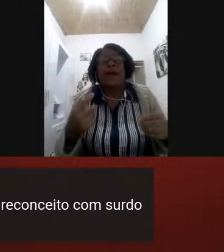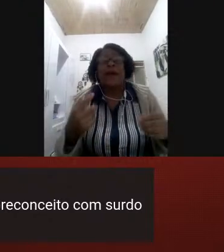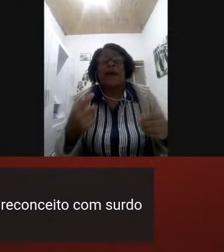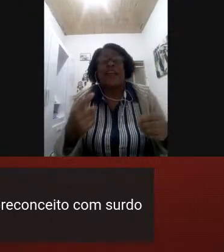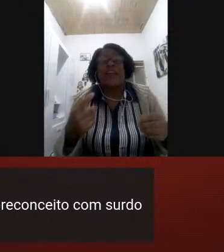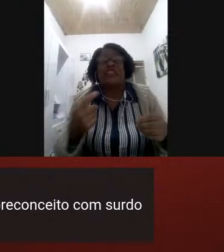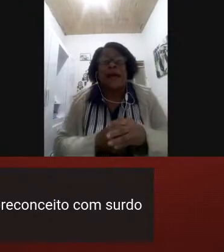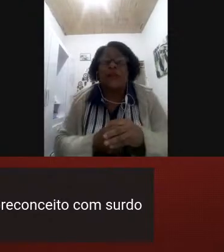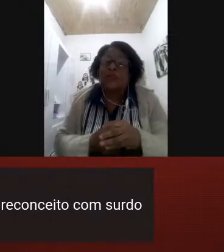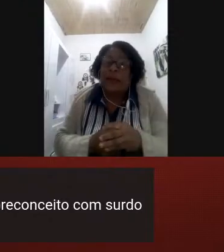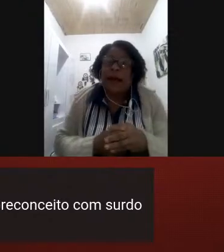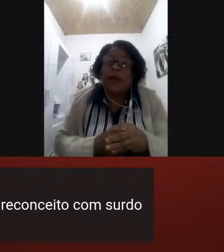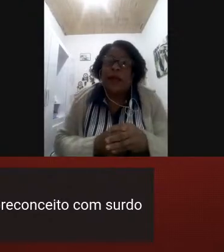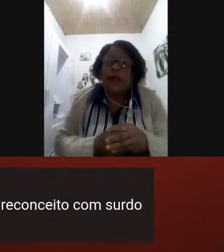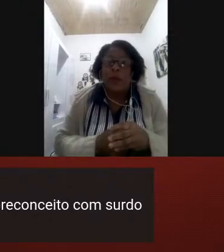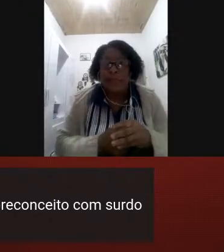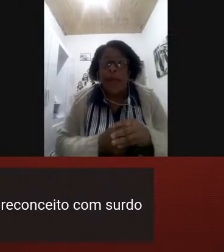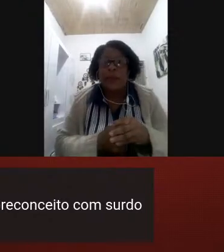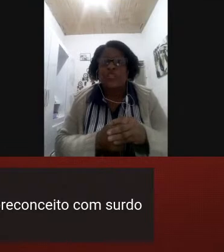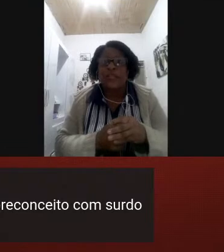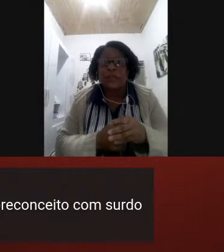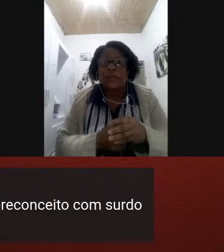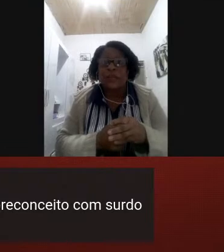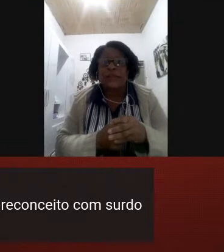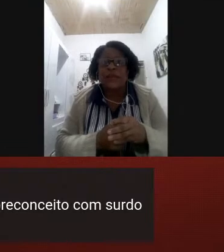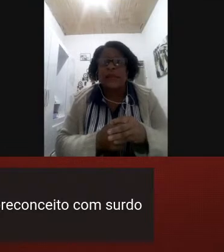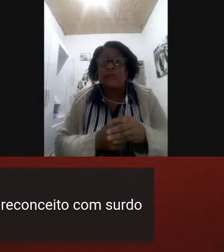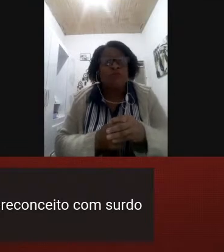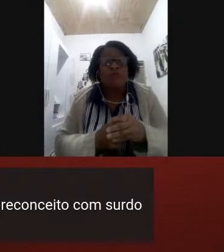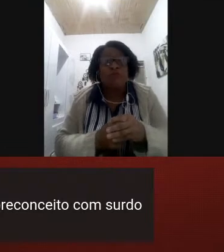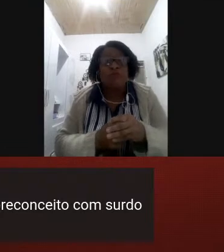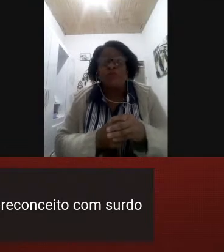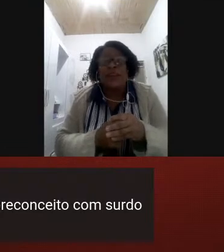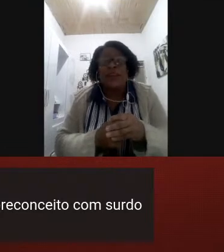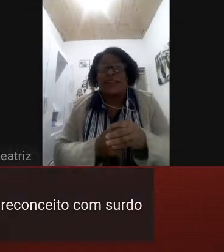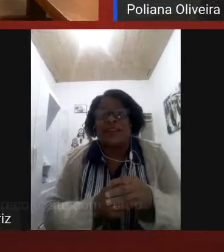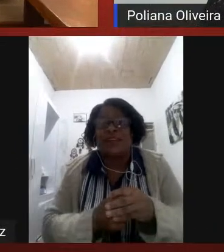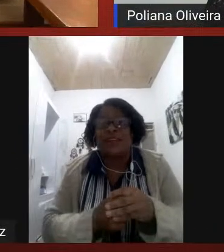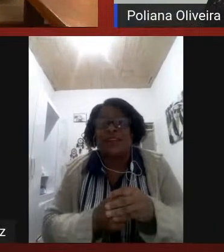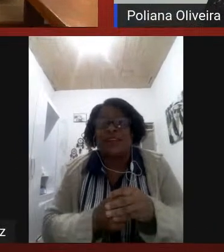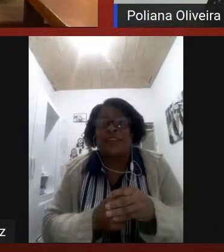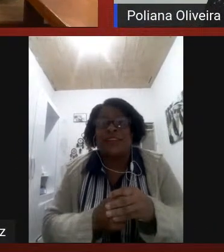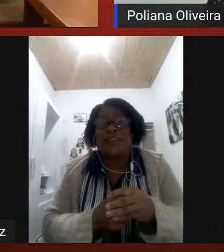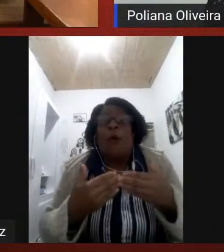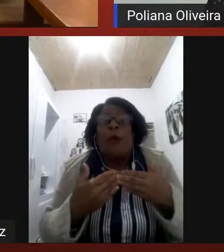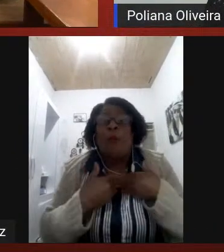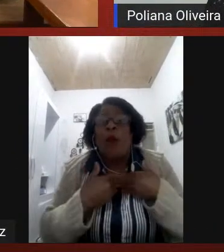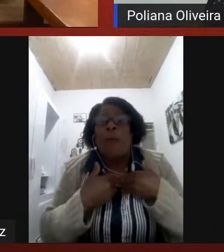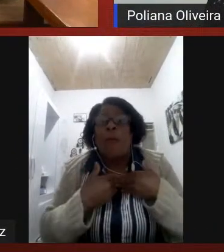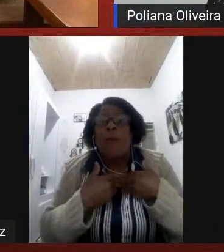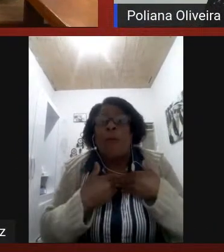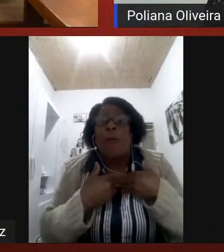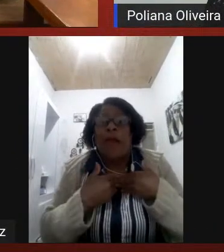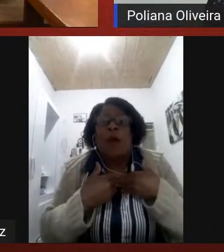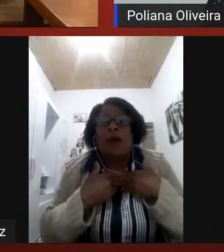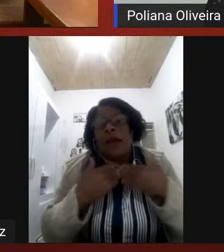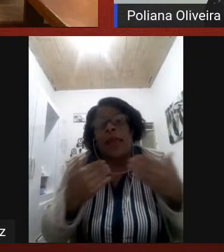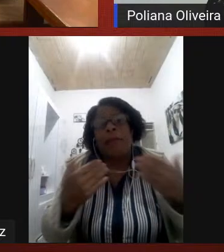mais de 15 anos que eu trabalho como intérprete de Libras não funciona gente o meu papel é